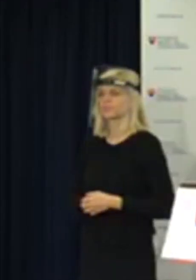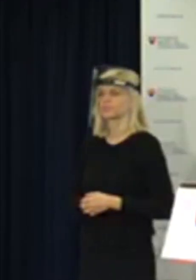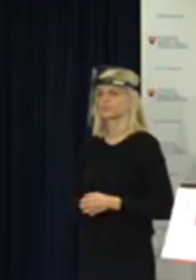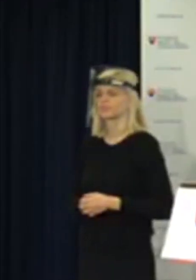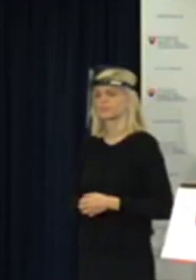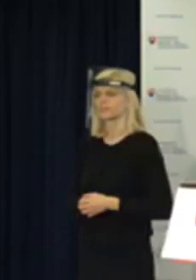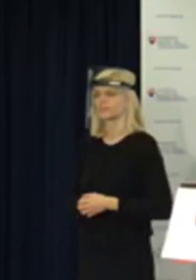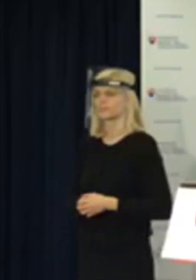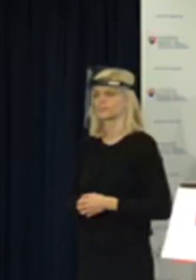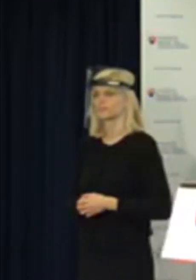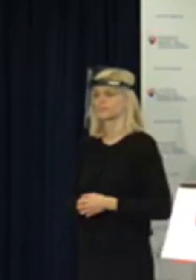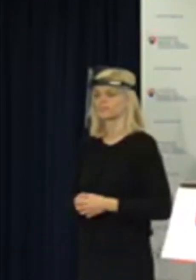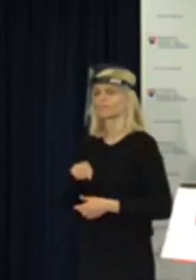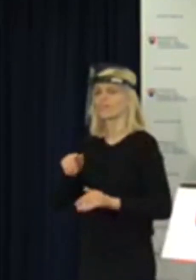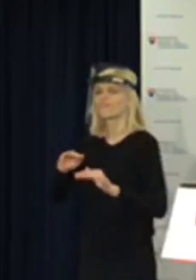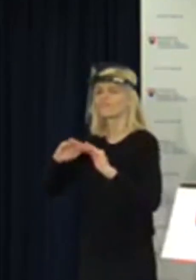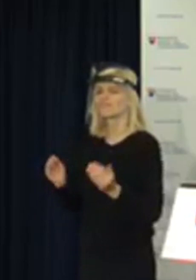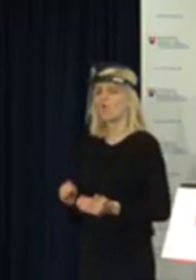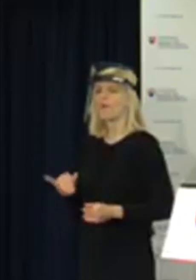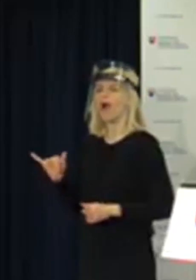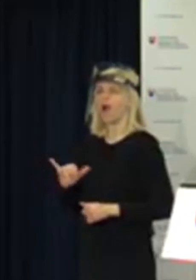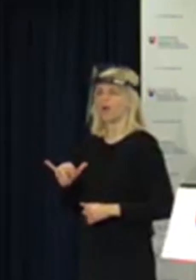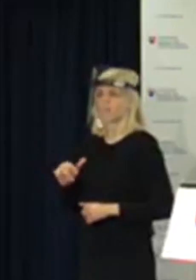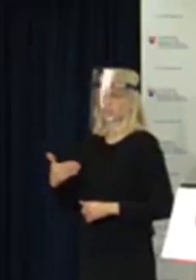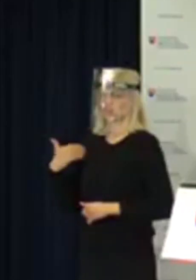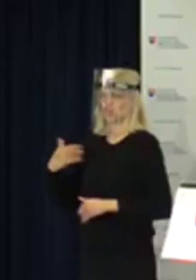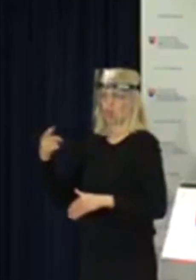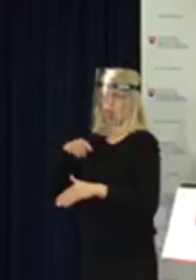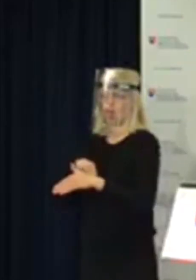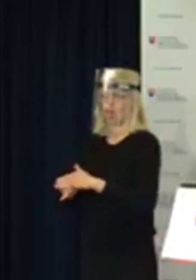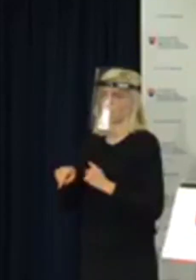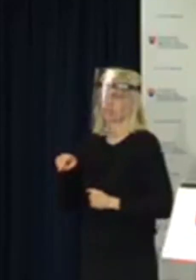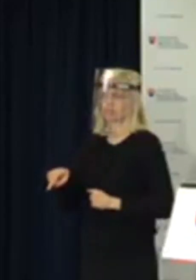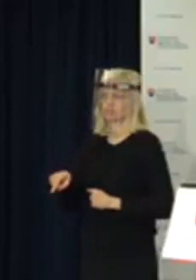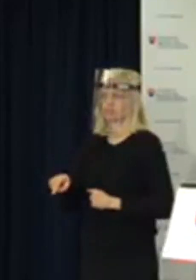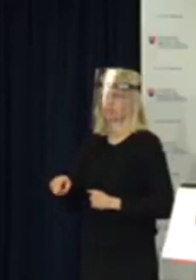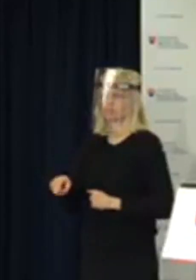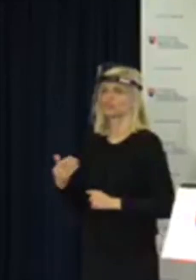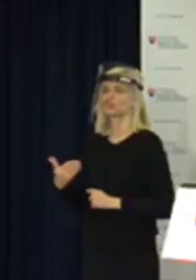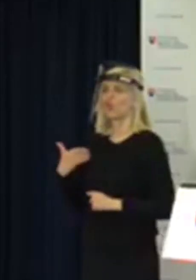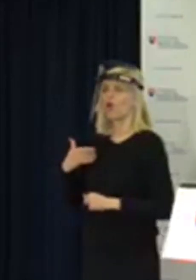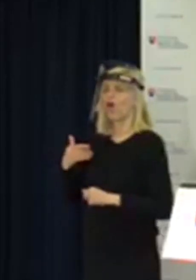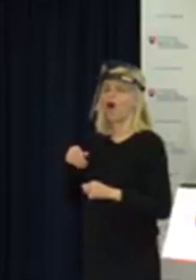prezenčne a ich forma je na škole, pretože toto zákon nám nedefinuje.